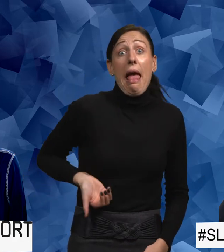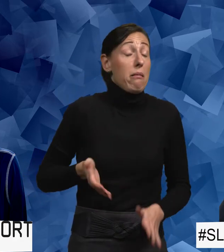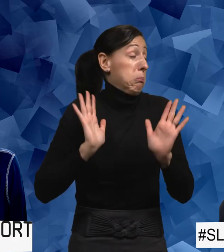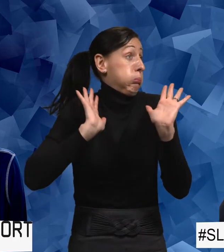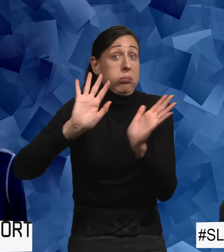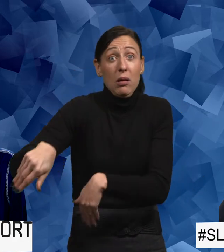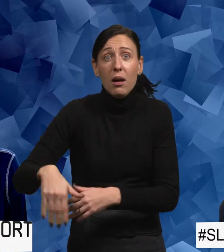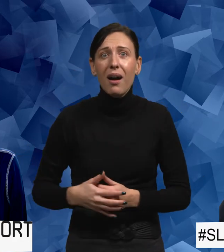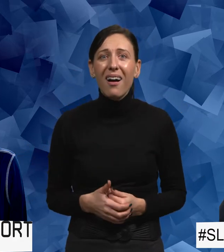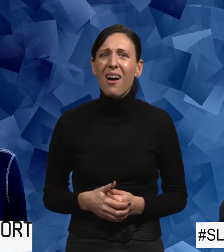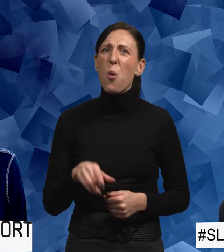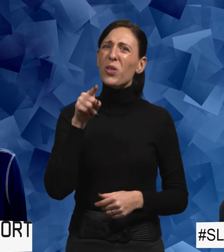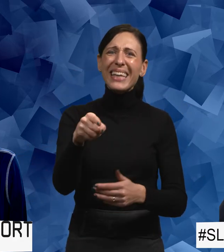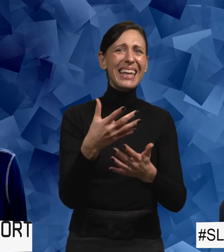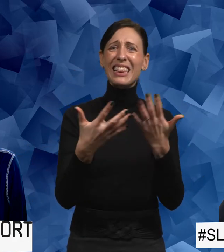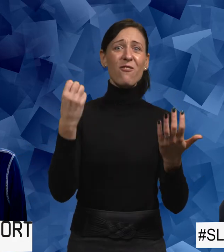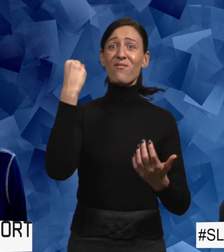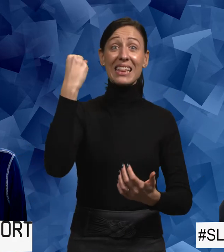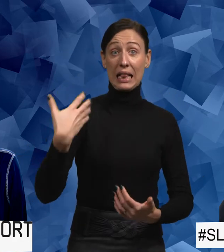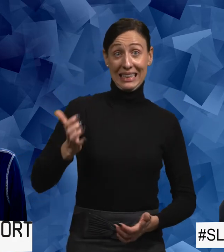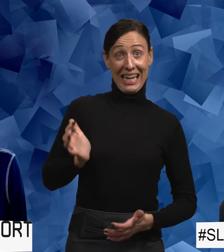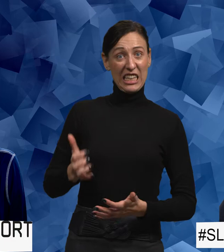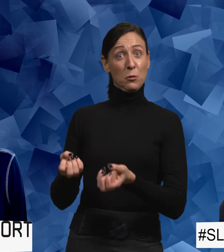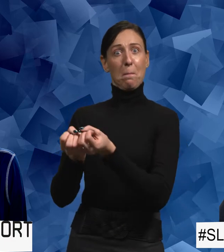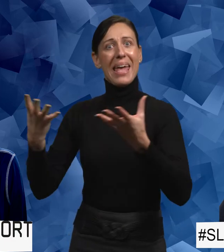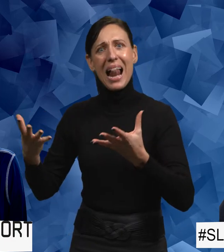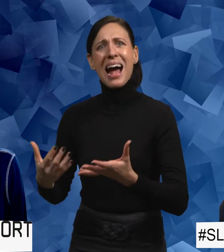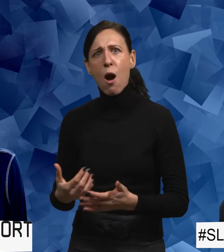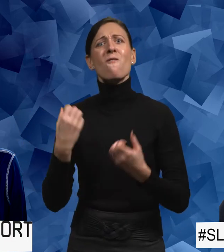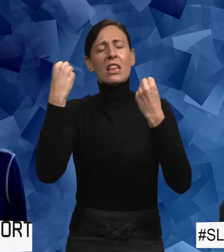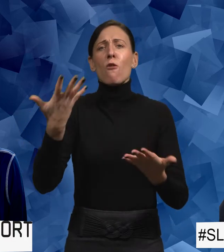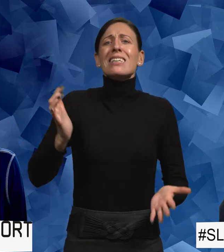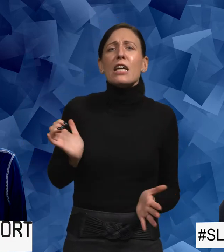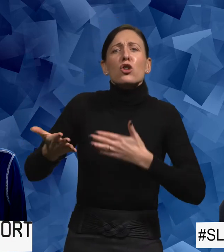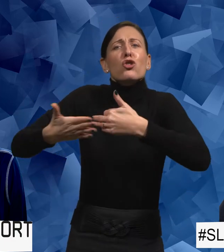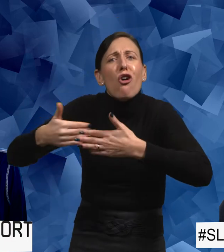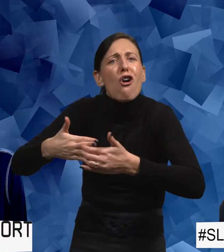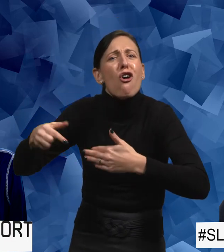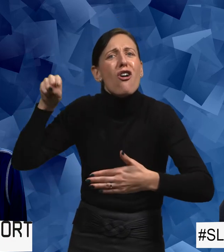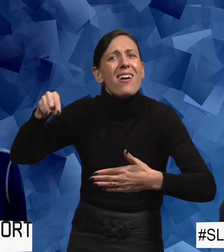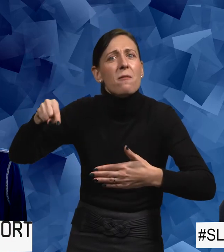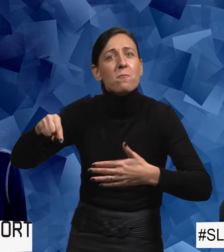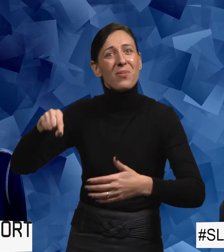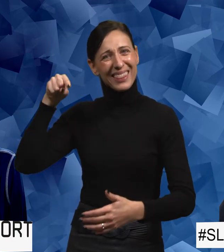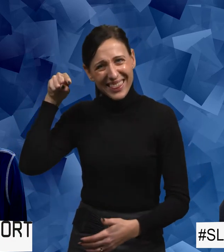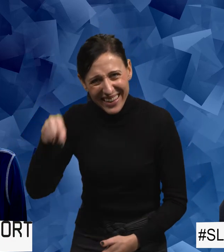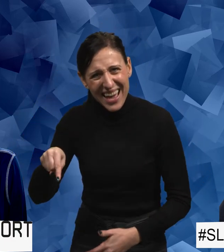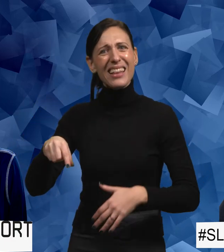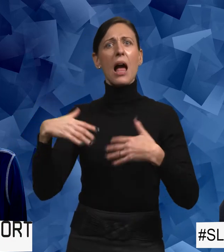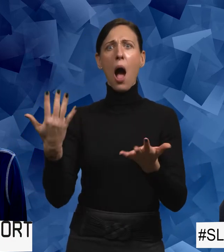tjej, helt enkelt. Det är inte viktigt att tjejerna spelar det tjejerna gör. Och det tror jag är förödande. Och blir